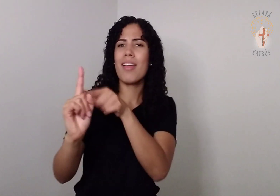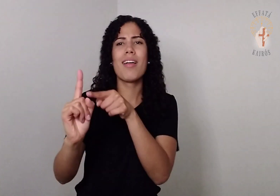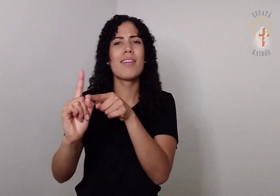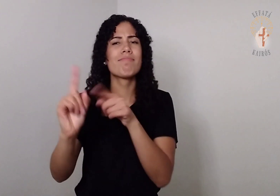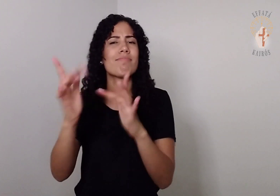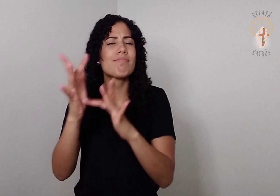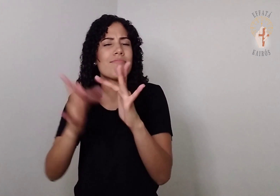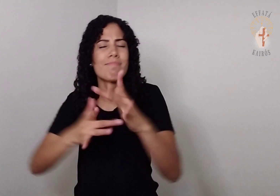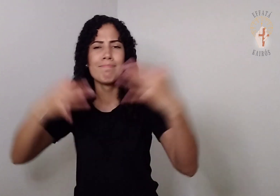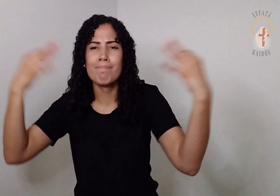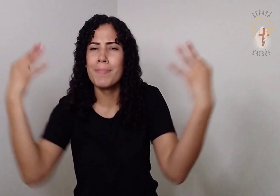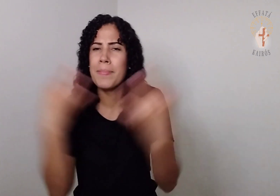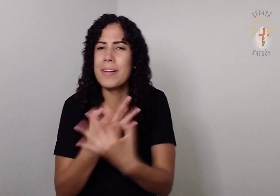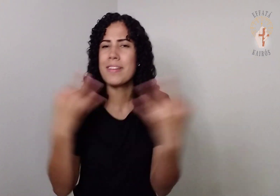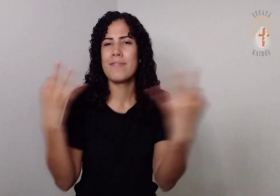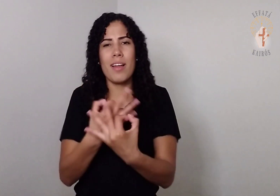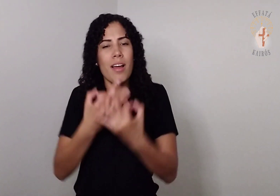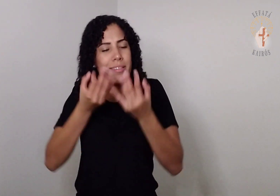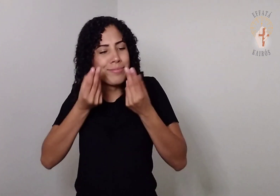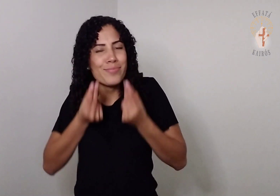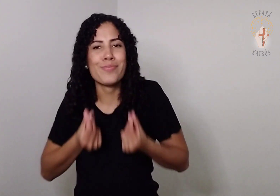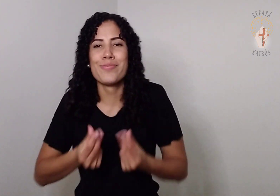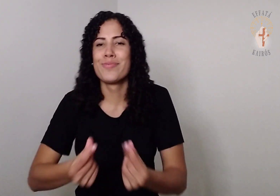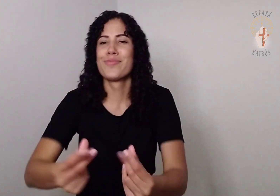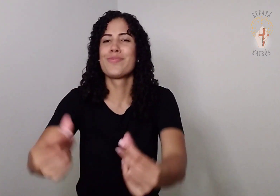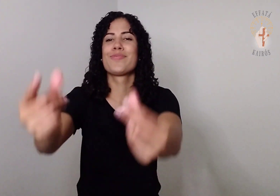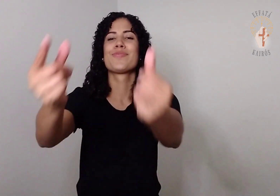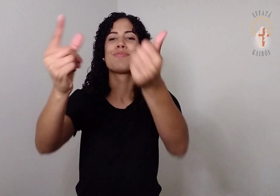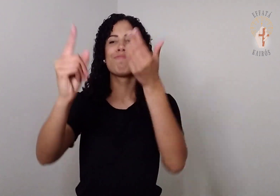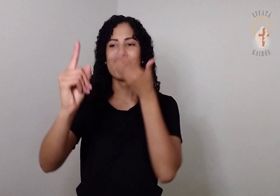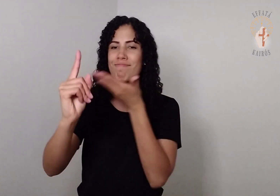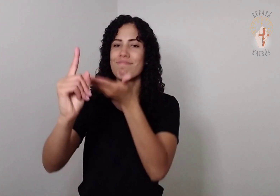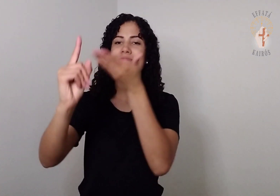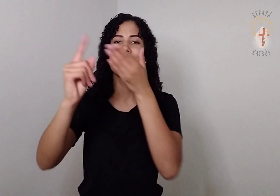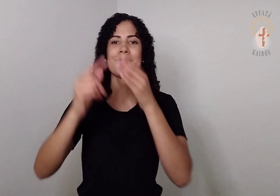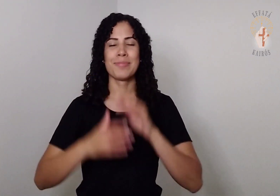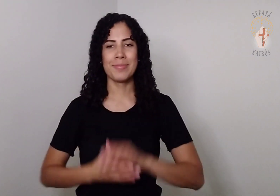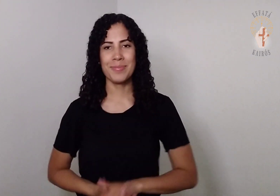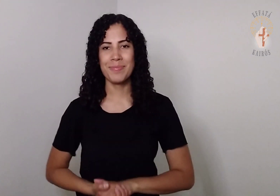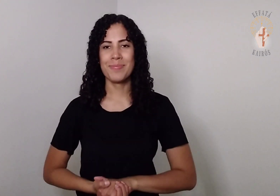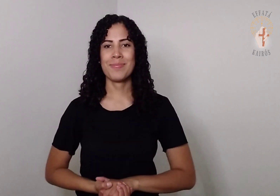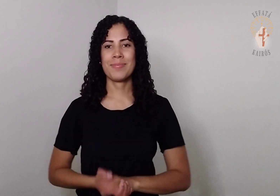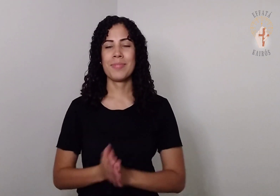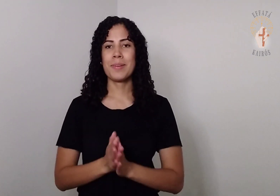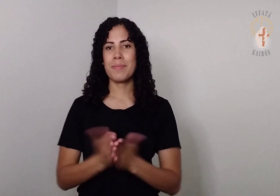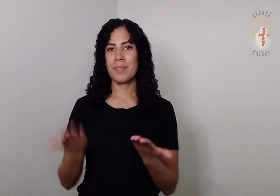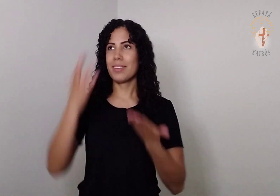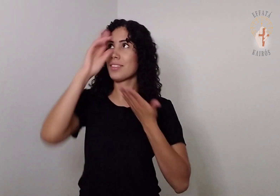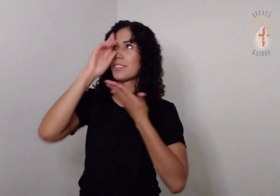Perfeito, para sempre. Palavra do Senhor